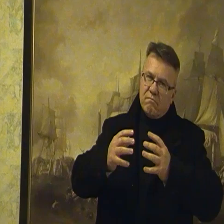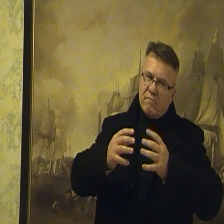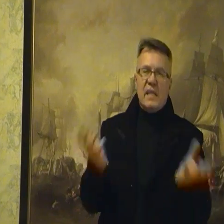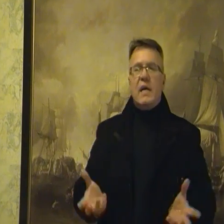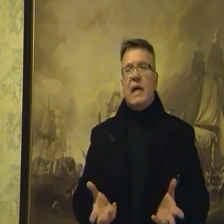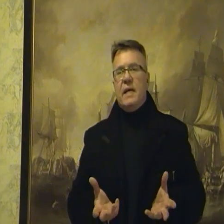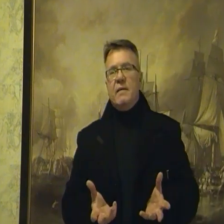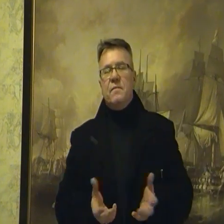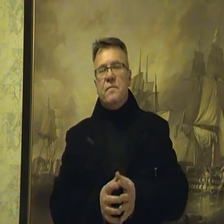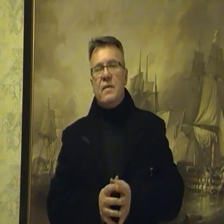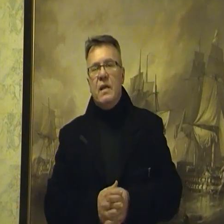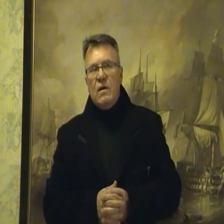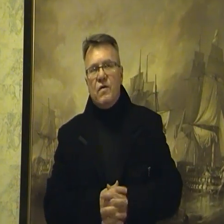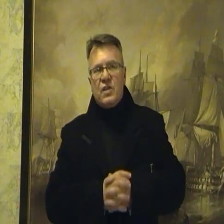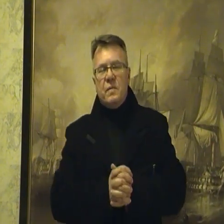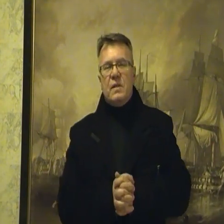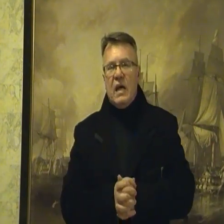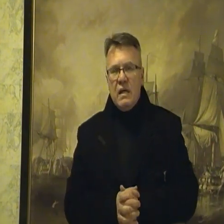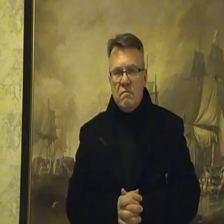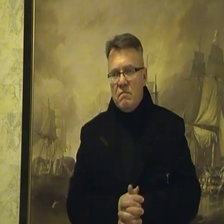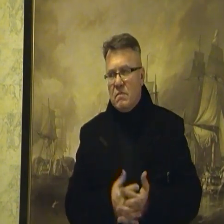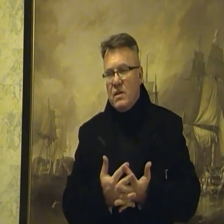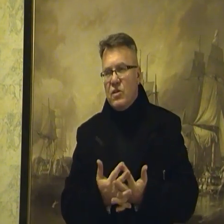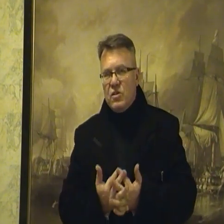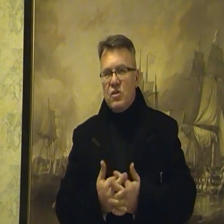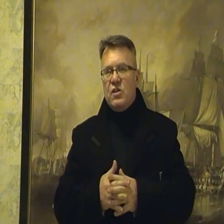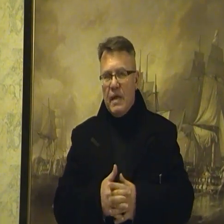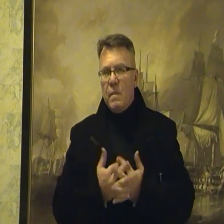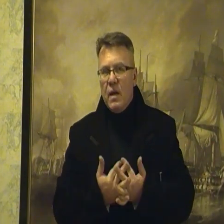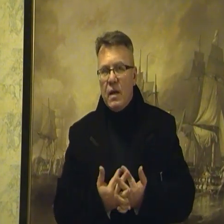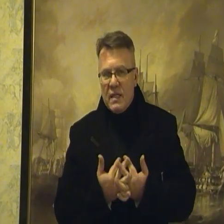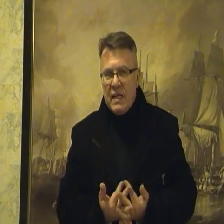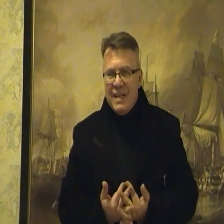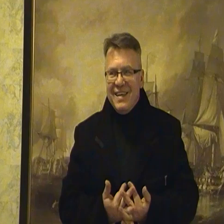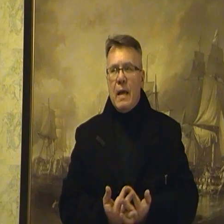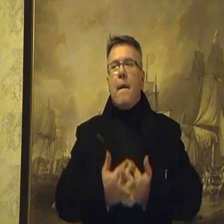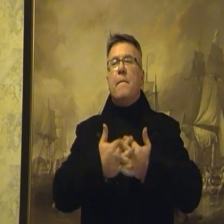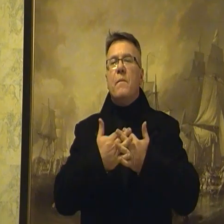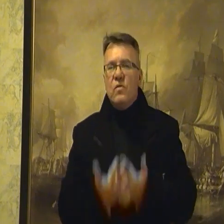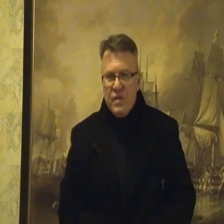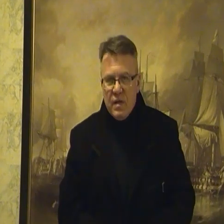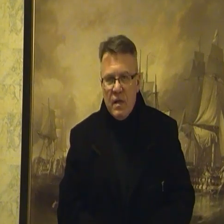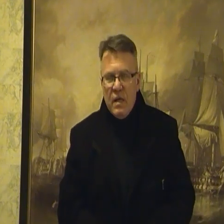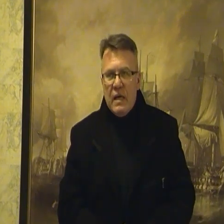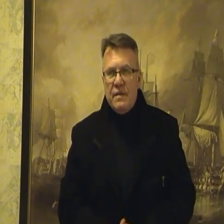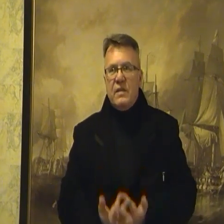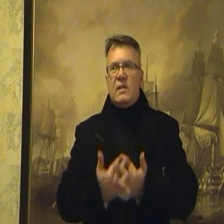mają taka rada, uważajmy na to, co się nam generalnie mówi, a więc